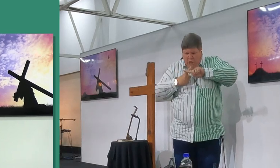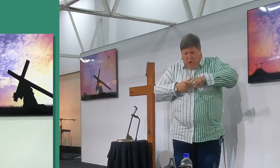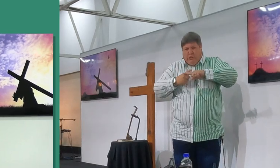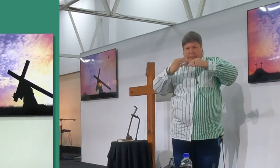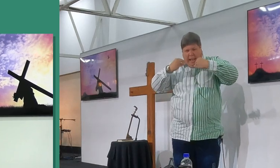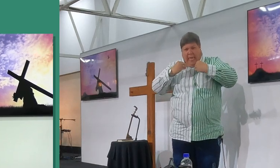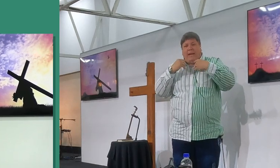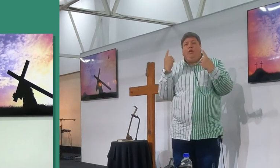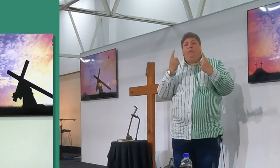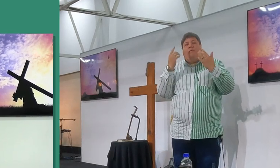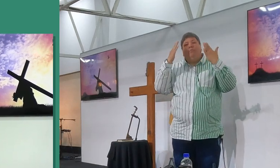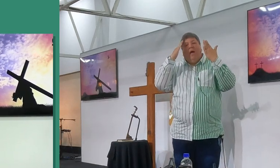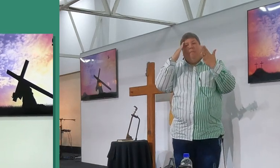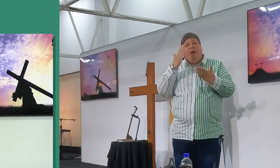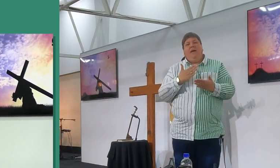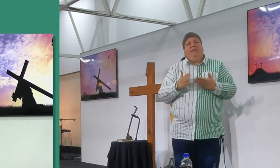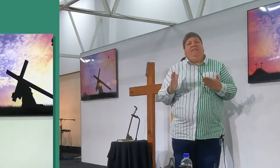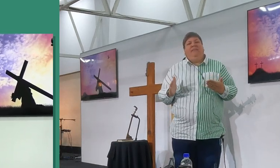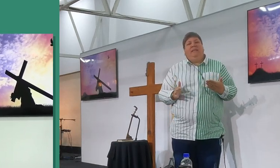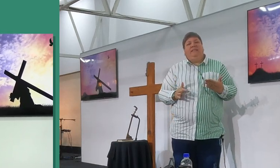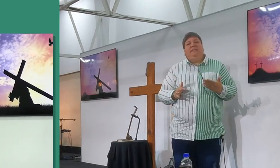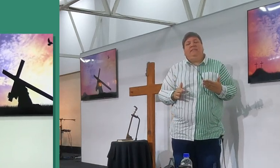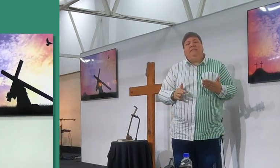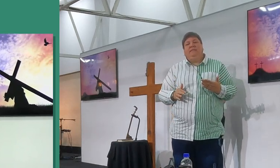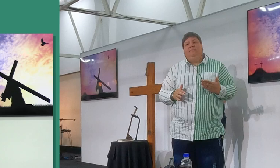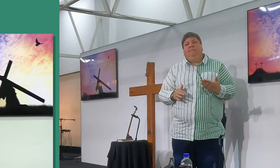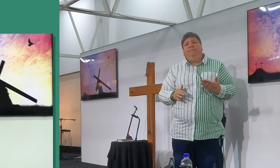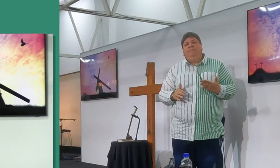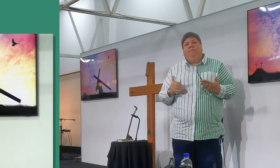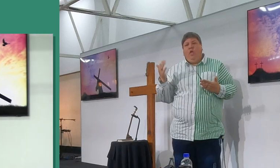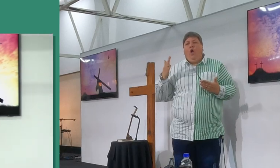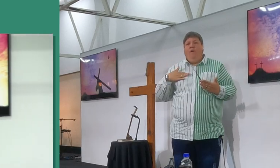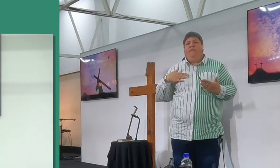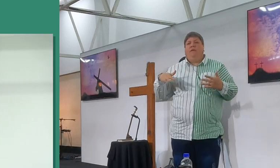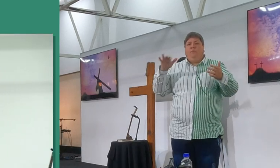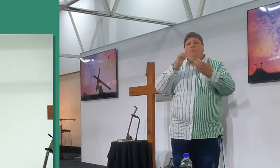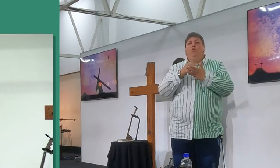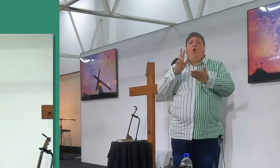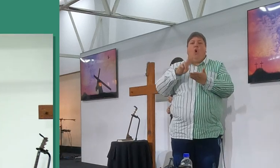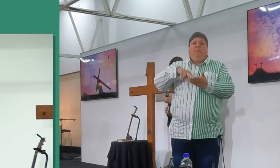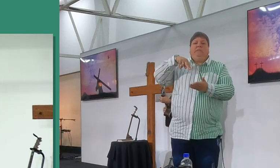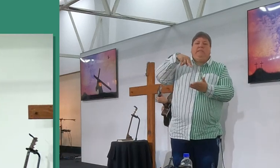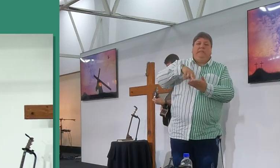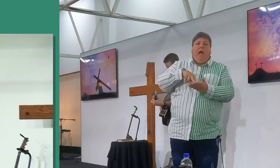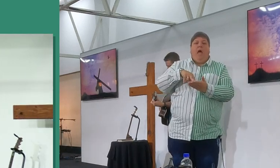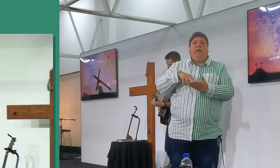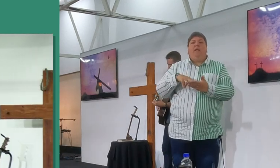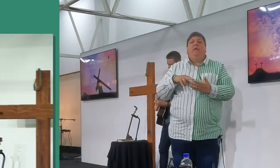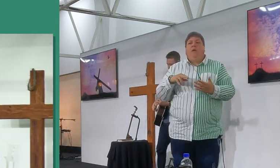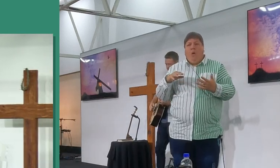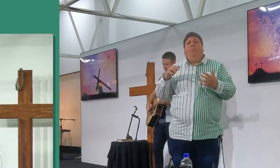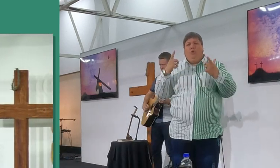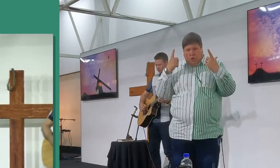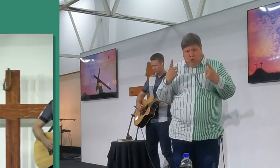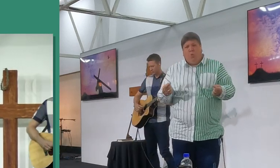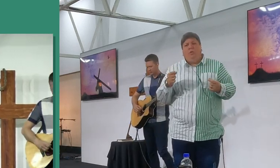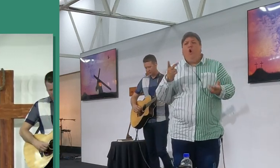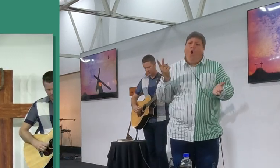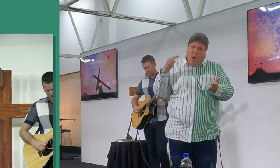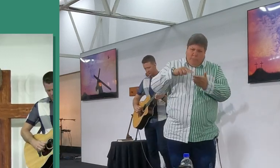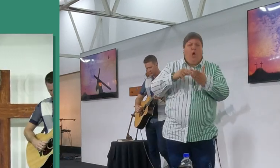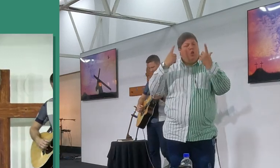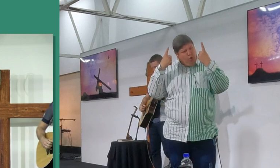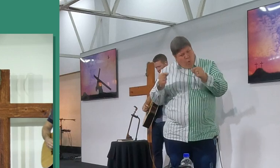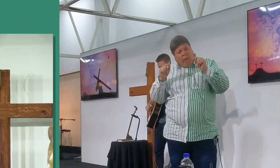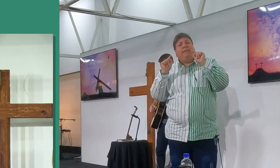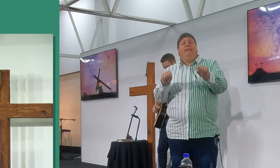verwaag, ek wil vir oogend vir jou kans gee, ook om daar, ek hou daarvan om jy te laat opstaan, en om die commitment te maak, om te sê, ek staan op, dit is wat ek wil hee,